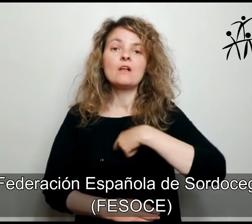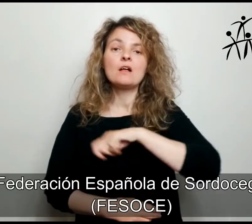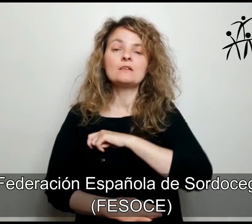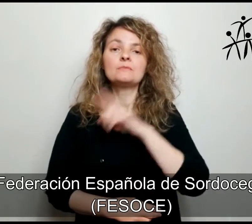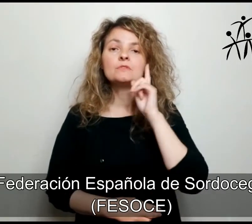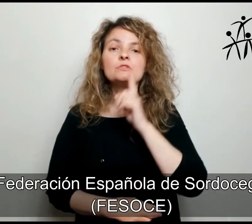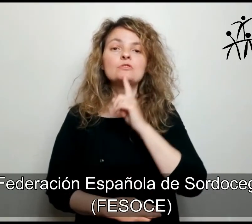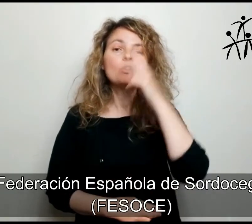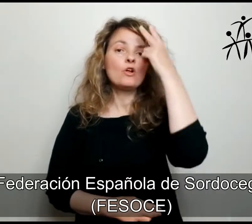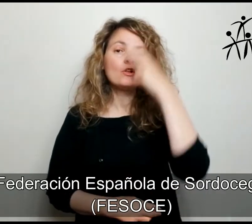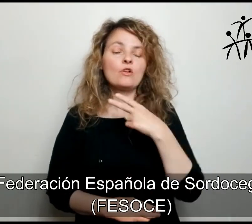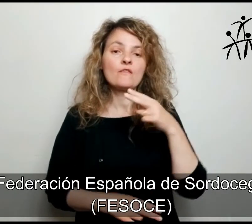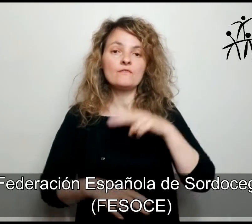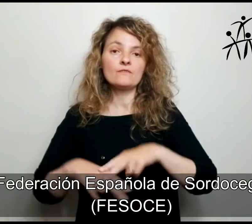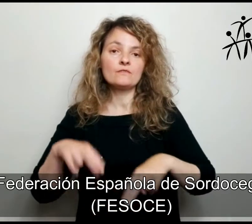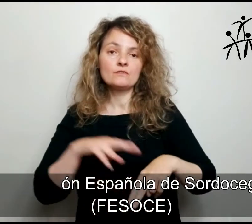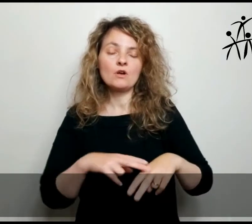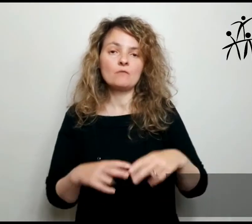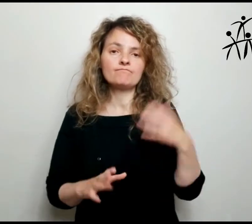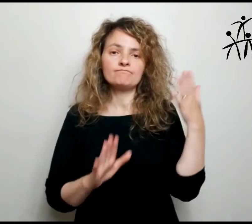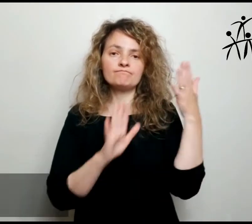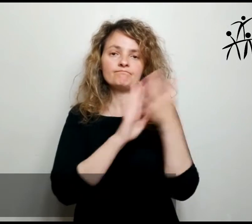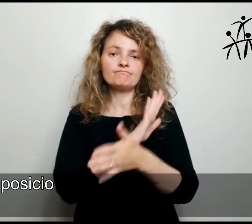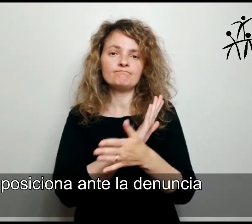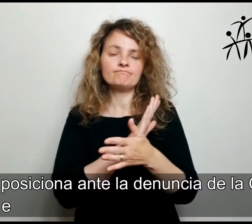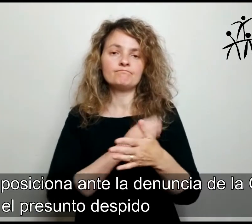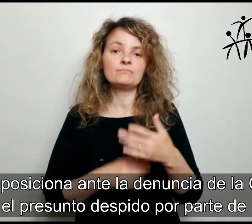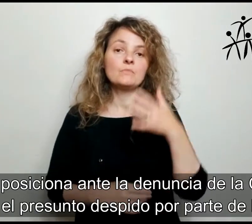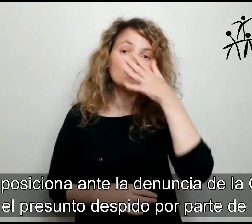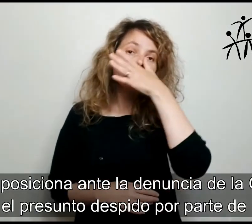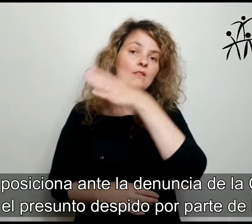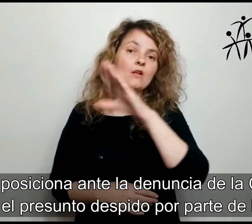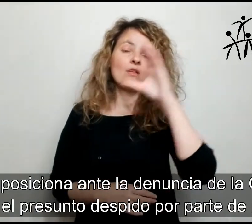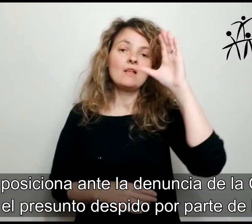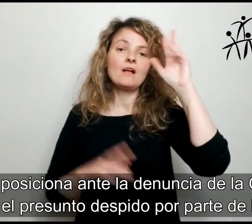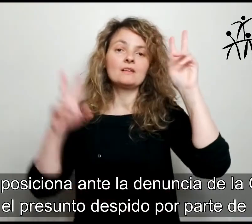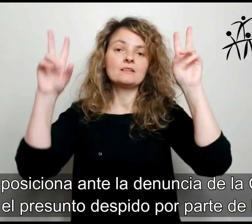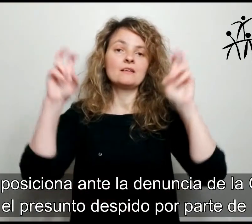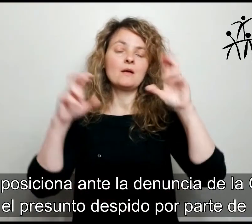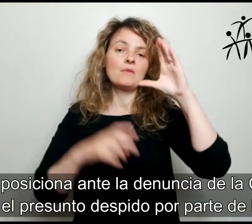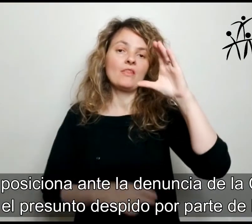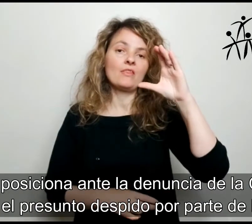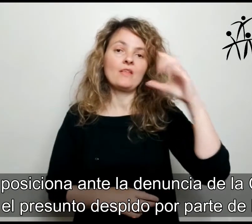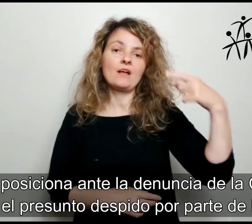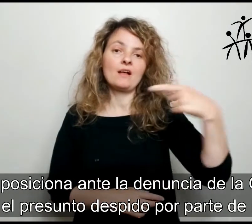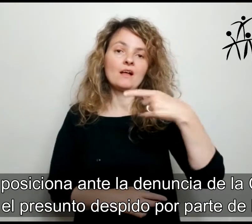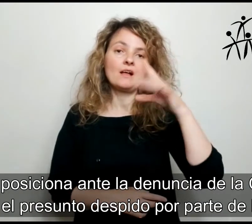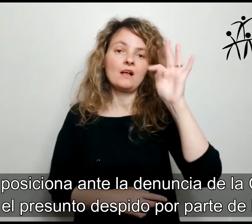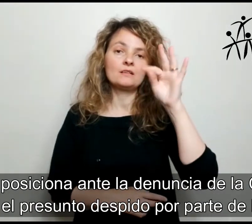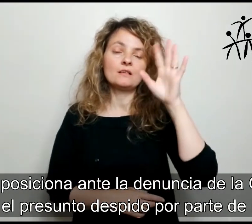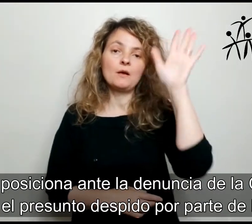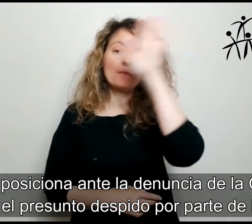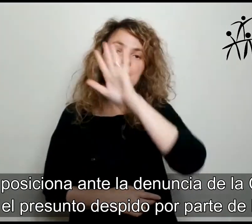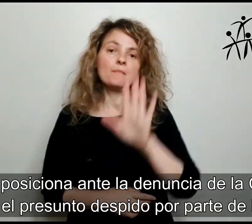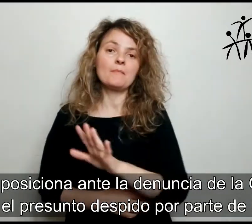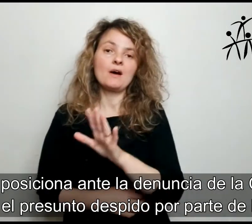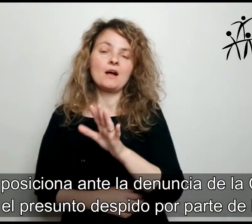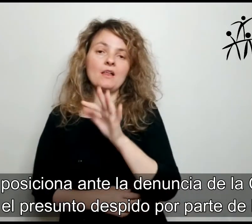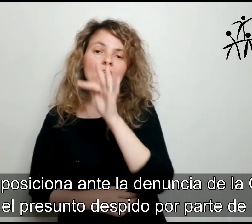Española de Sordoceguera FESOCE se posiciona ante la denuncia de la CGT sobre el presunto despido por parte de